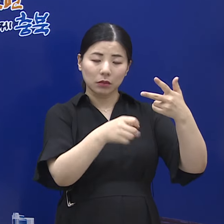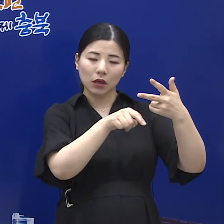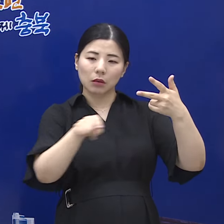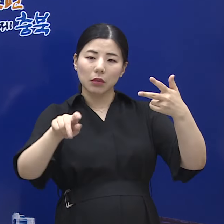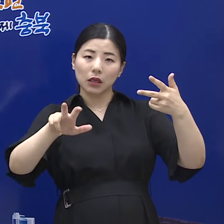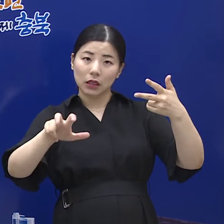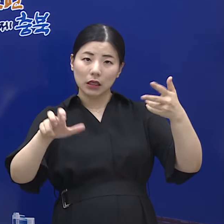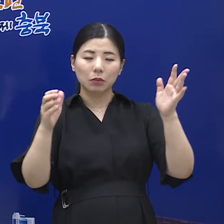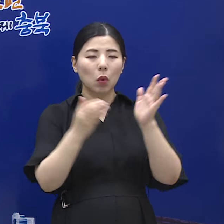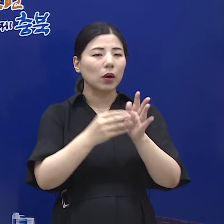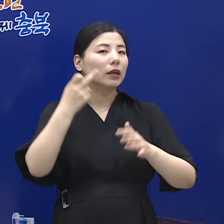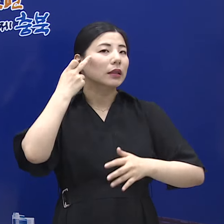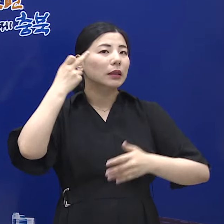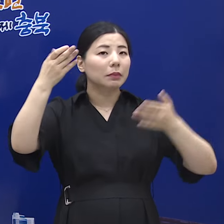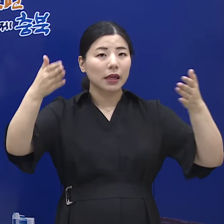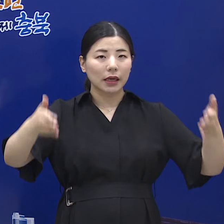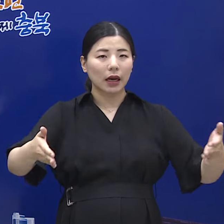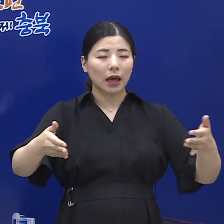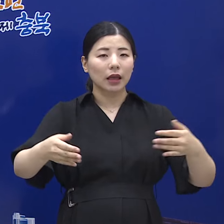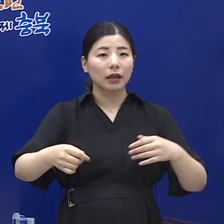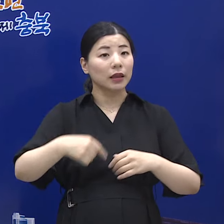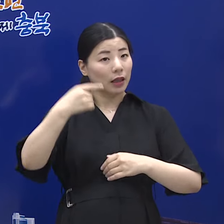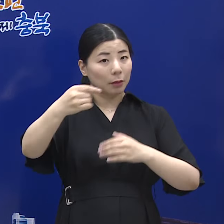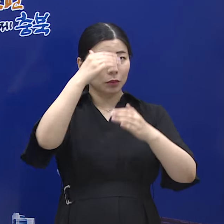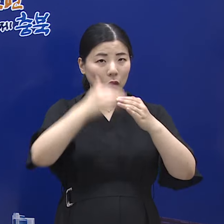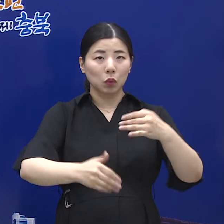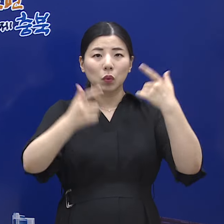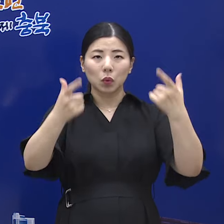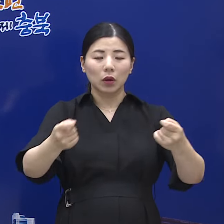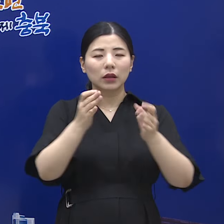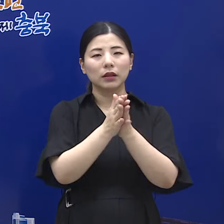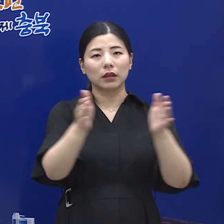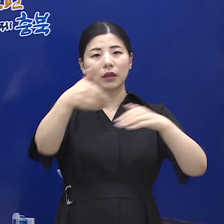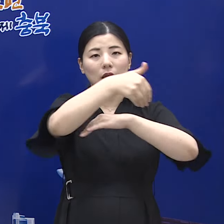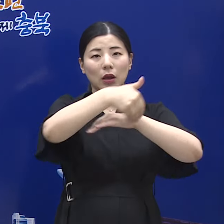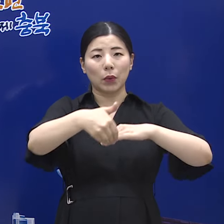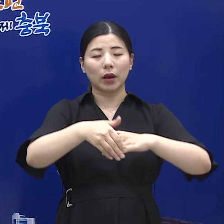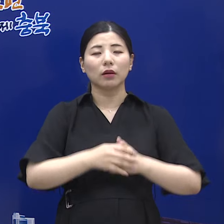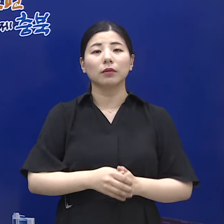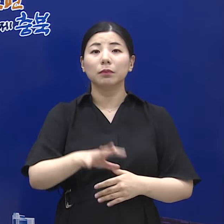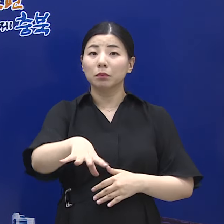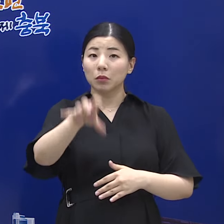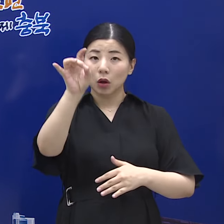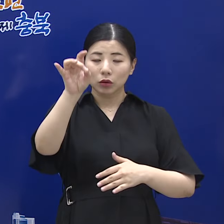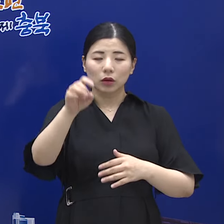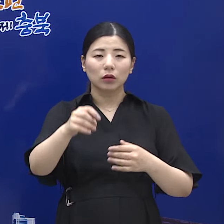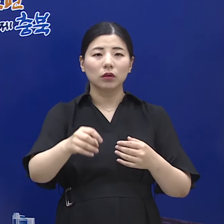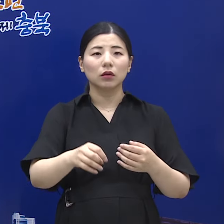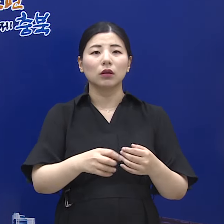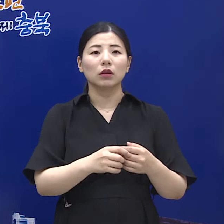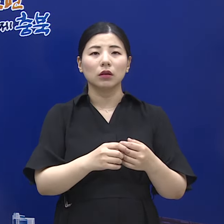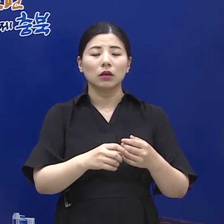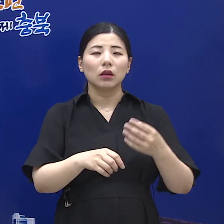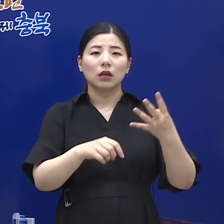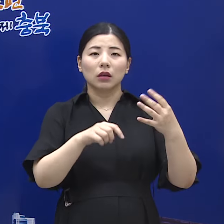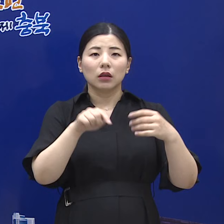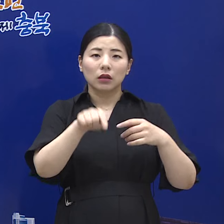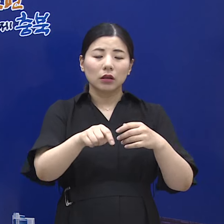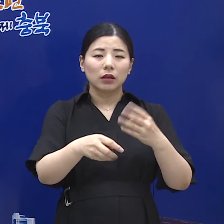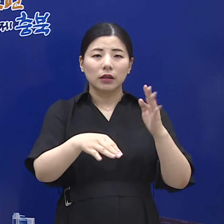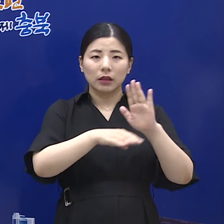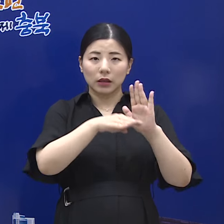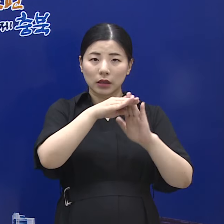12일간 다음과 같이 시행하고자 합니다. 먼저 사적 모임은 3단계 수칙을